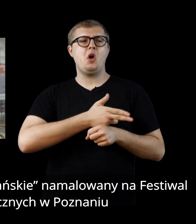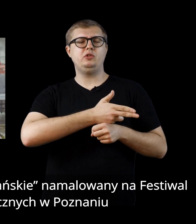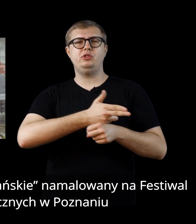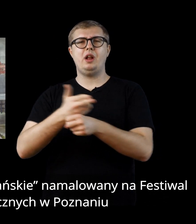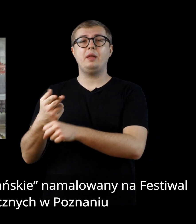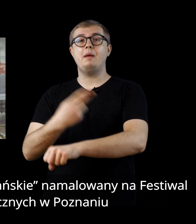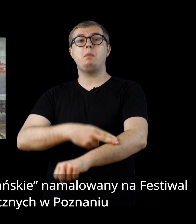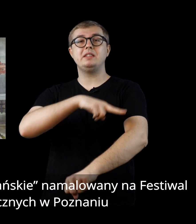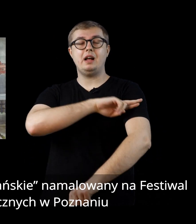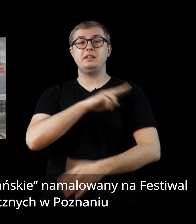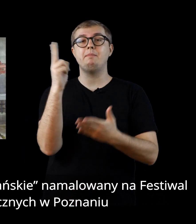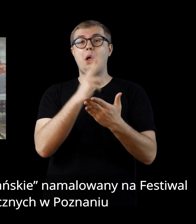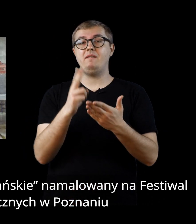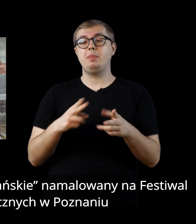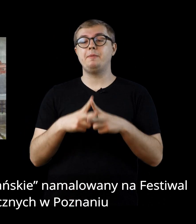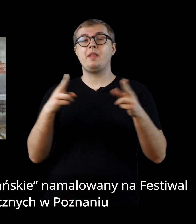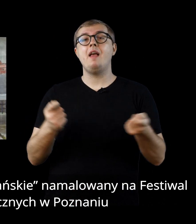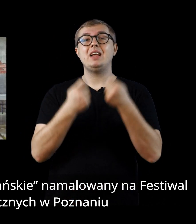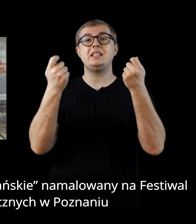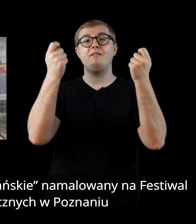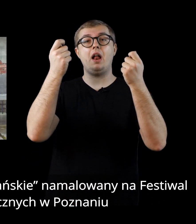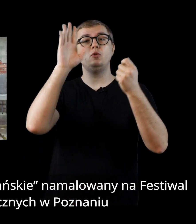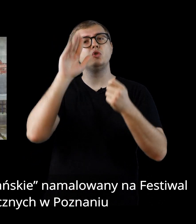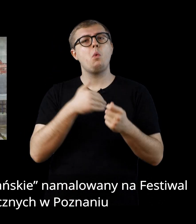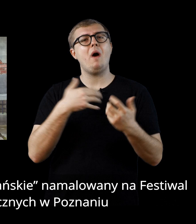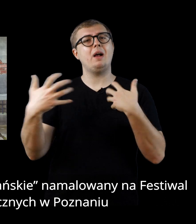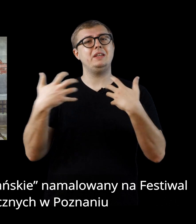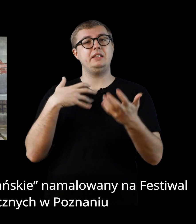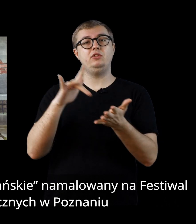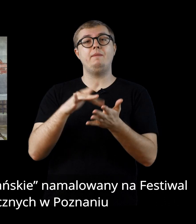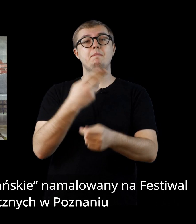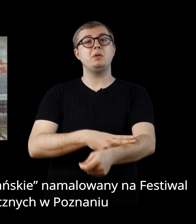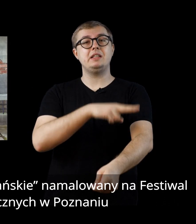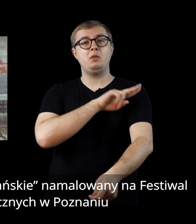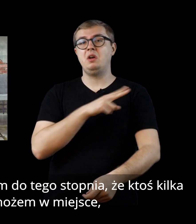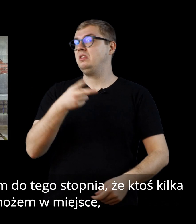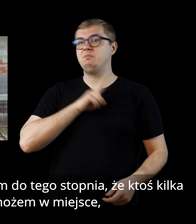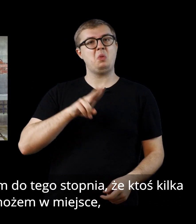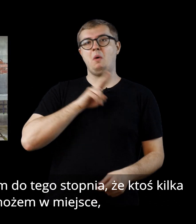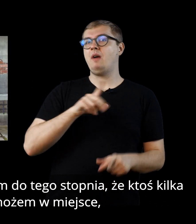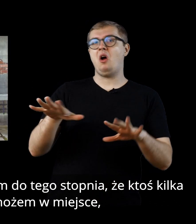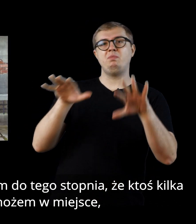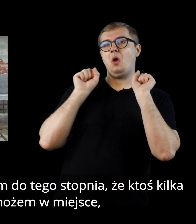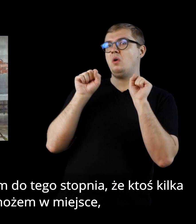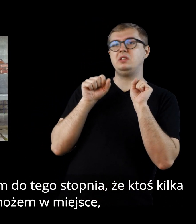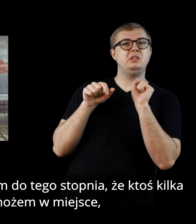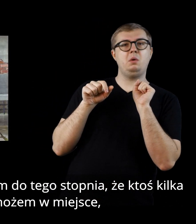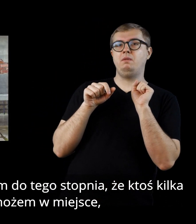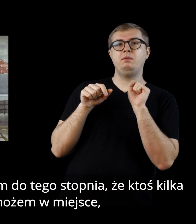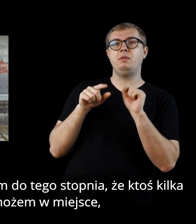Obraz rozstrzelanie poznańskie, namalowany na festiwal szkół artystycznych w Poznaniu, nie spodobał się odbiorcom do tego stopnia,